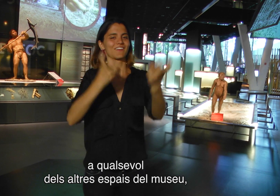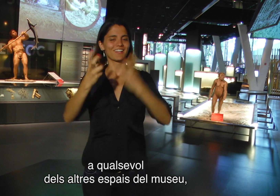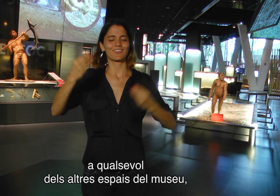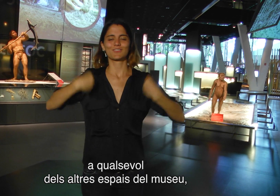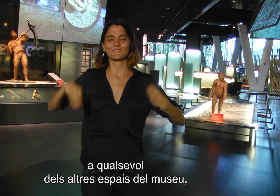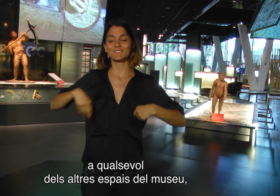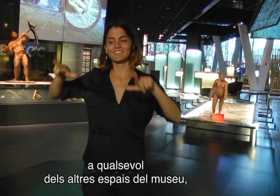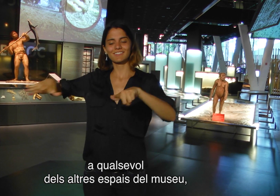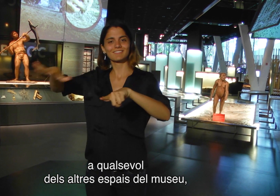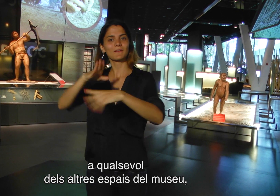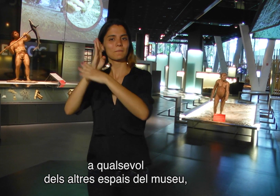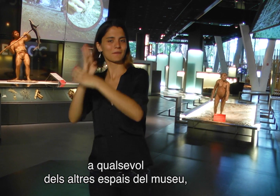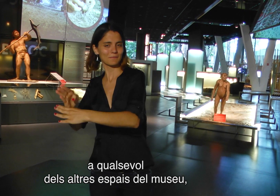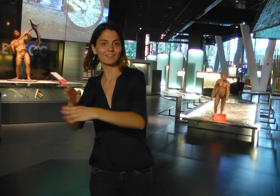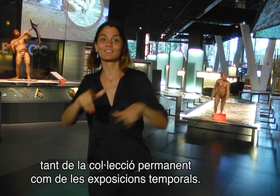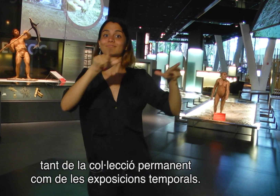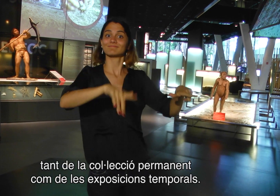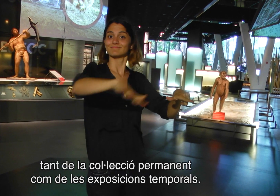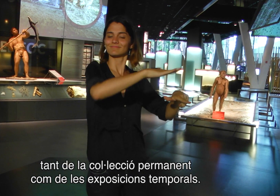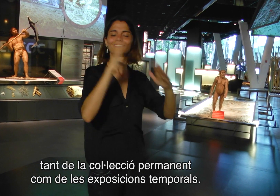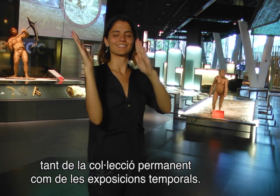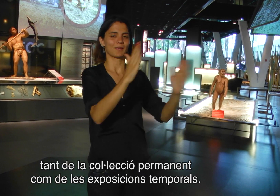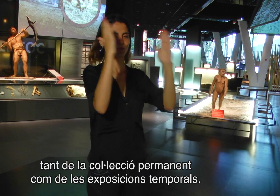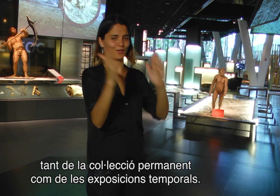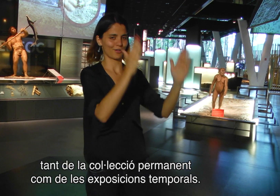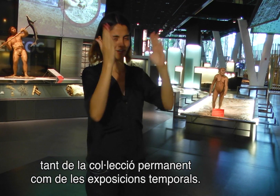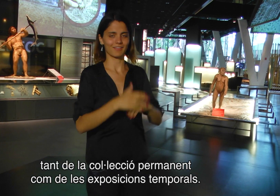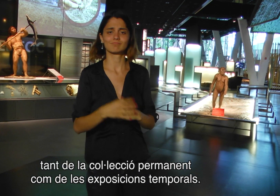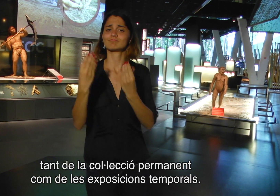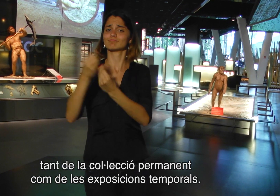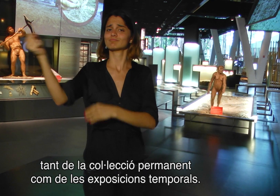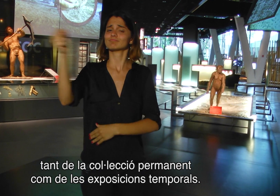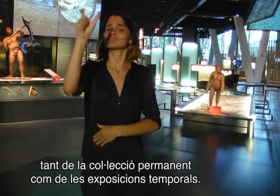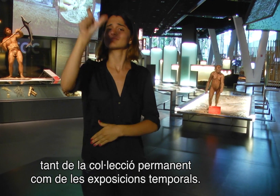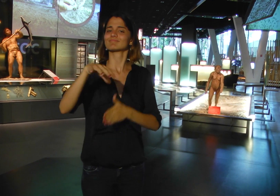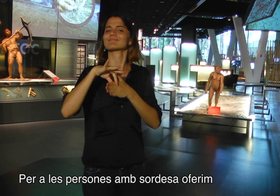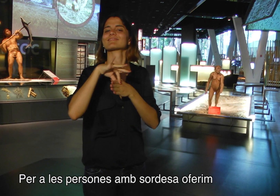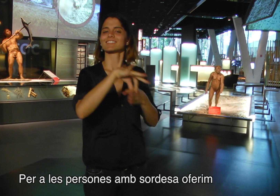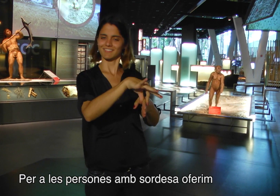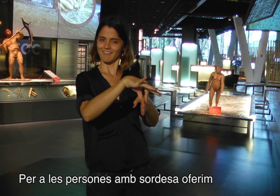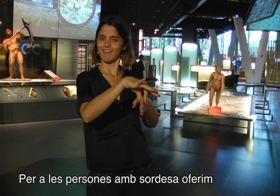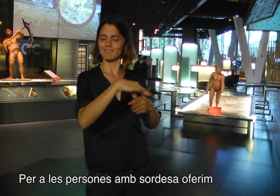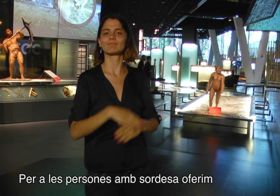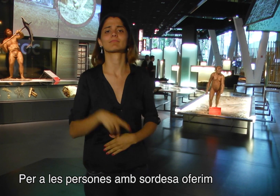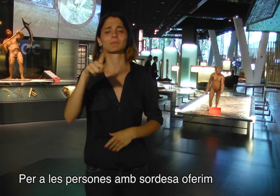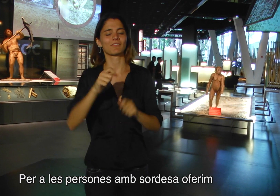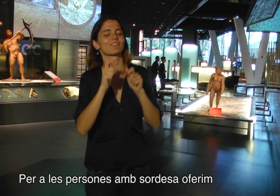museu, tant de la col·lecció permanent com de les exposicions temporals. Per a les persones amb sordesa,